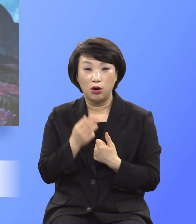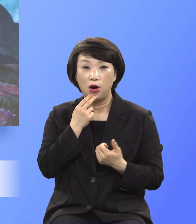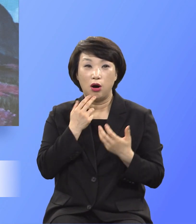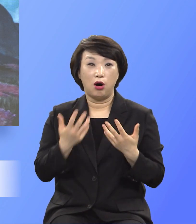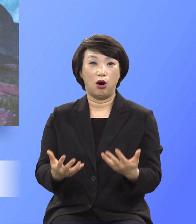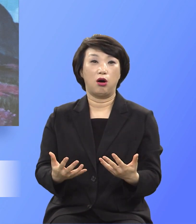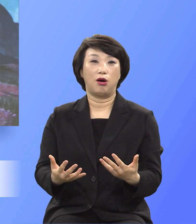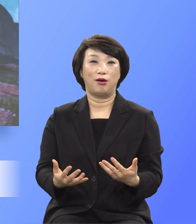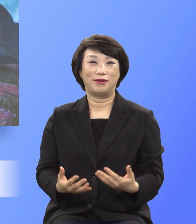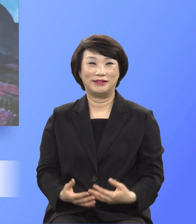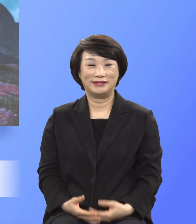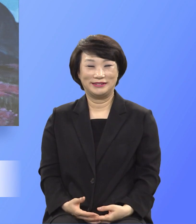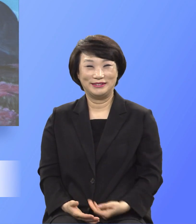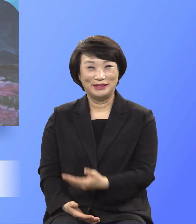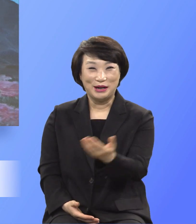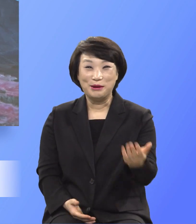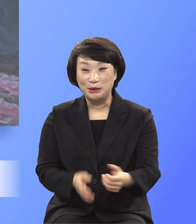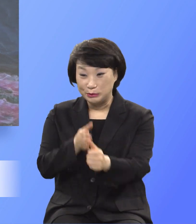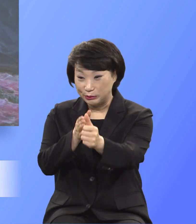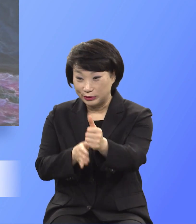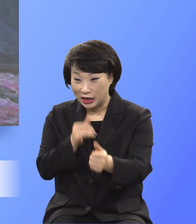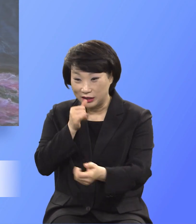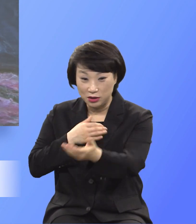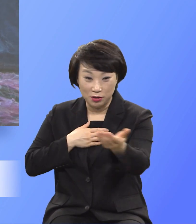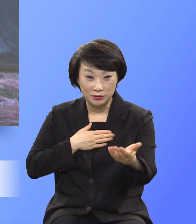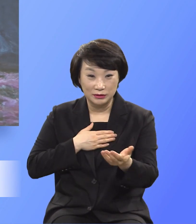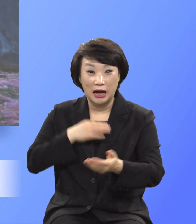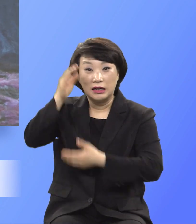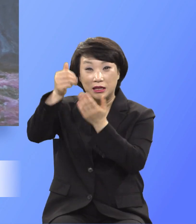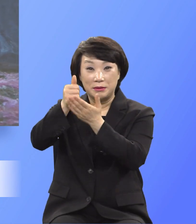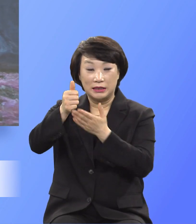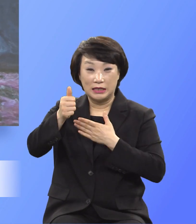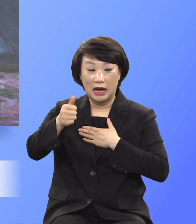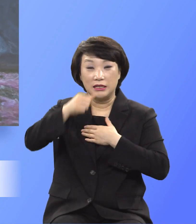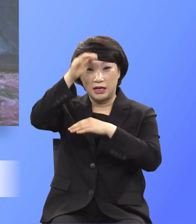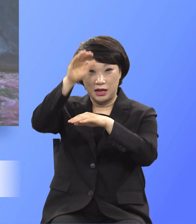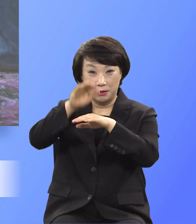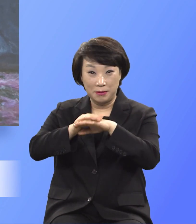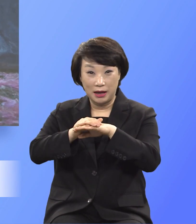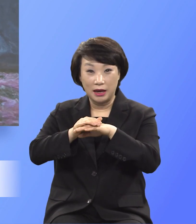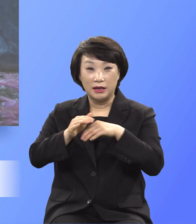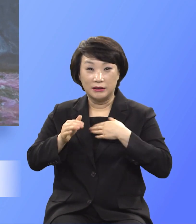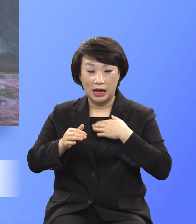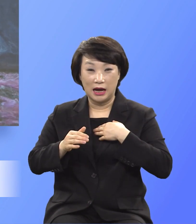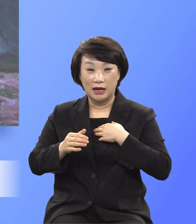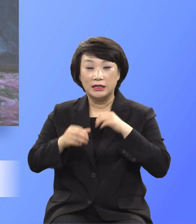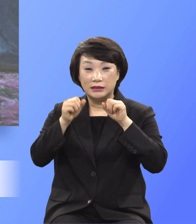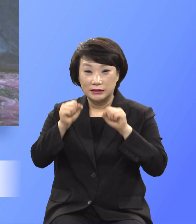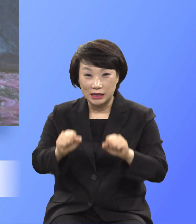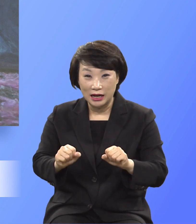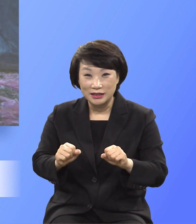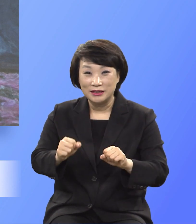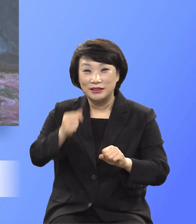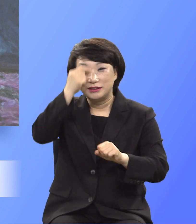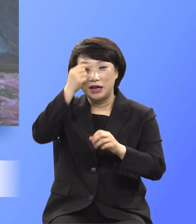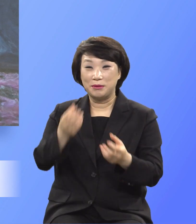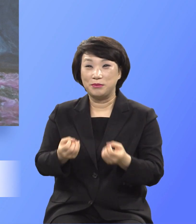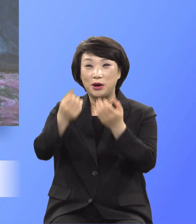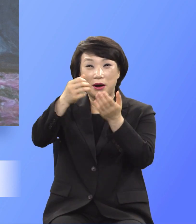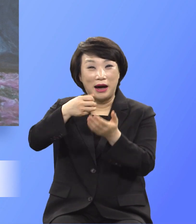여러분 간절히 비옵나니 하나님의 나의 예배를 나를 산재물로 받을 때 그가 나에게